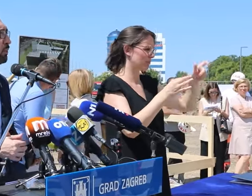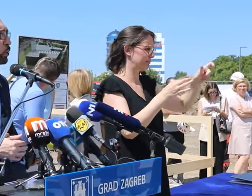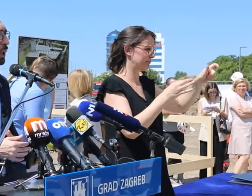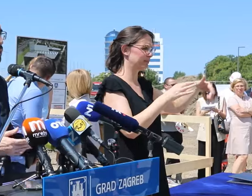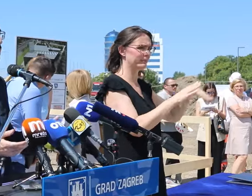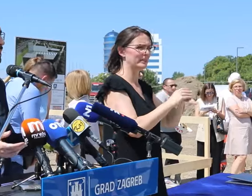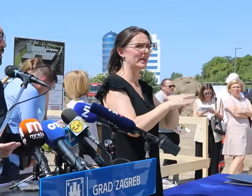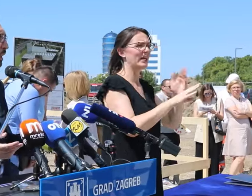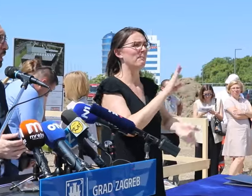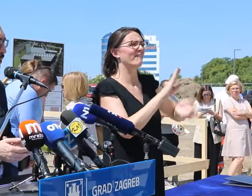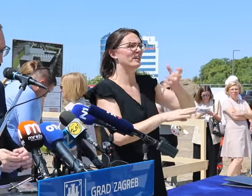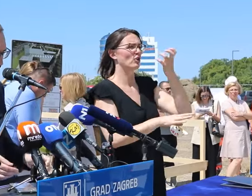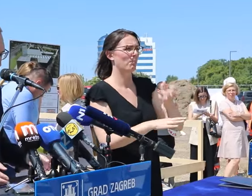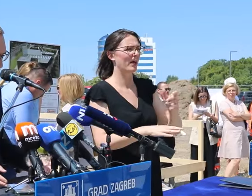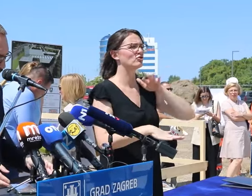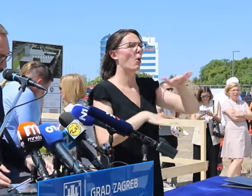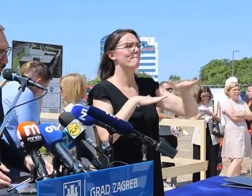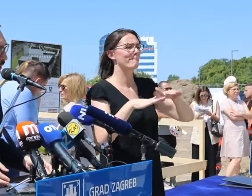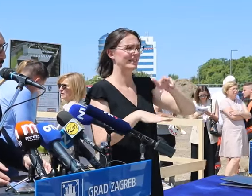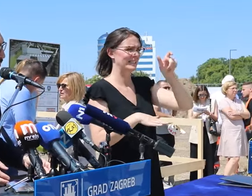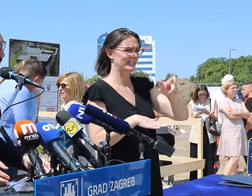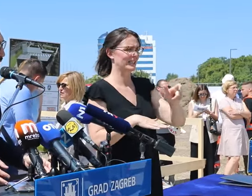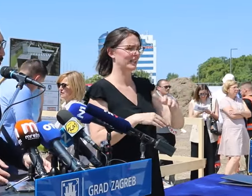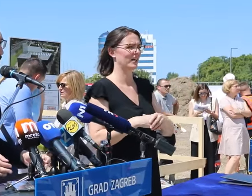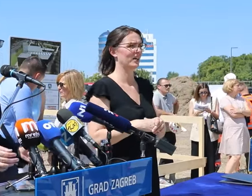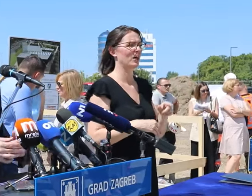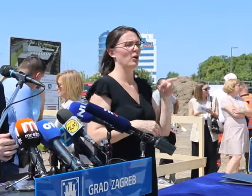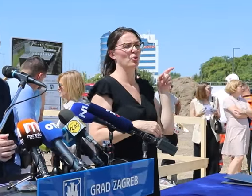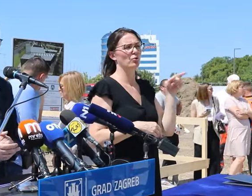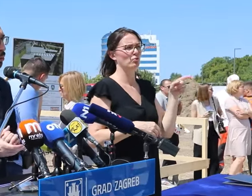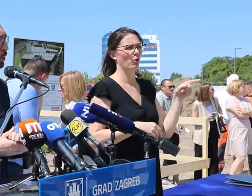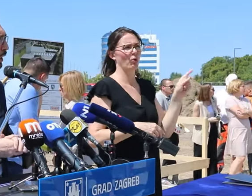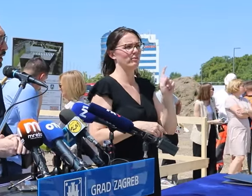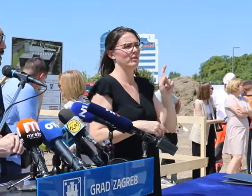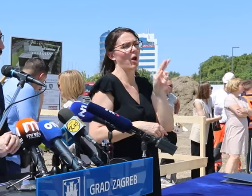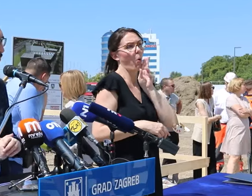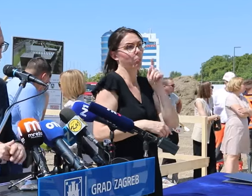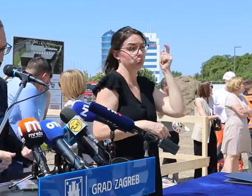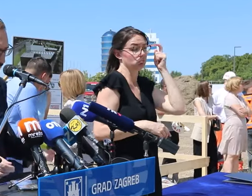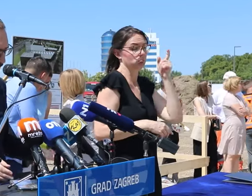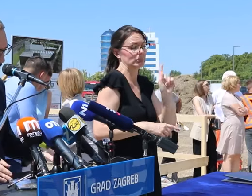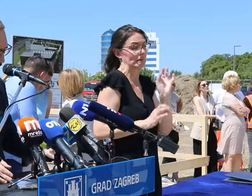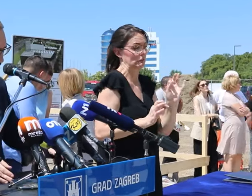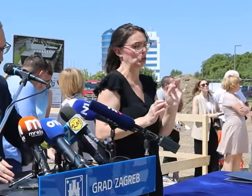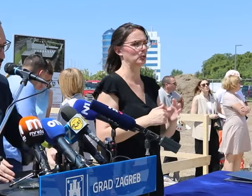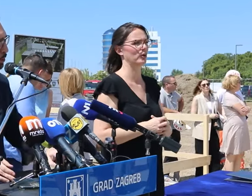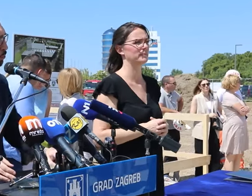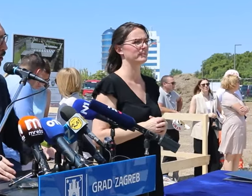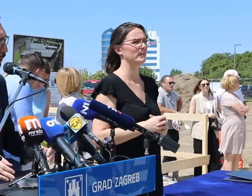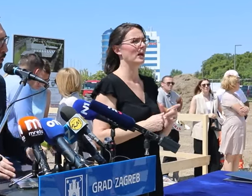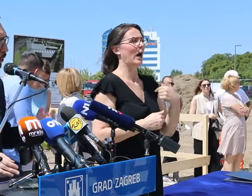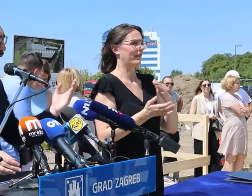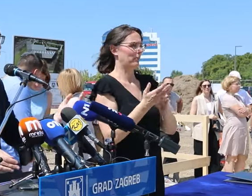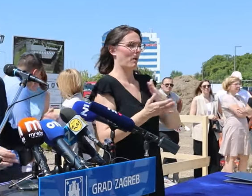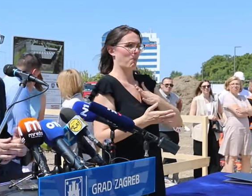ministarstvima veću plaću od ministra, to nisu, ajmo reći, stvari koje su baš uobičajne i niti primjerene, a što se